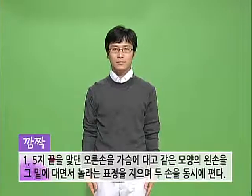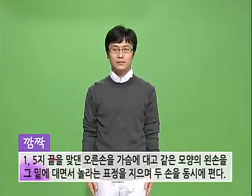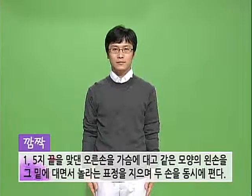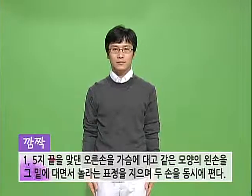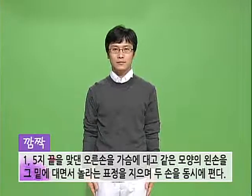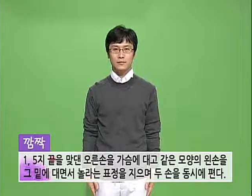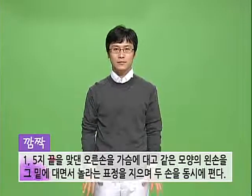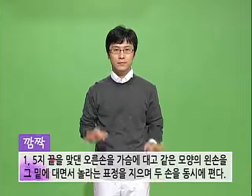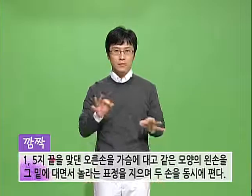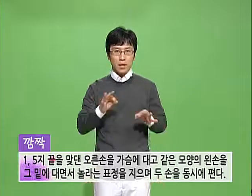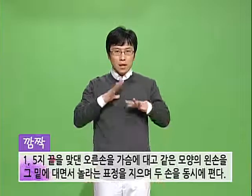깜짝